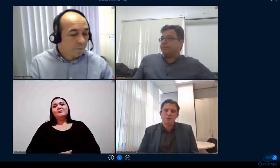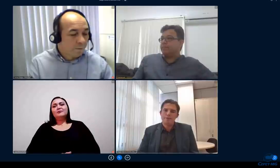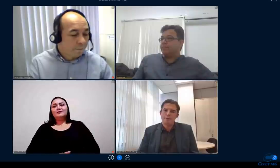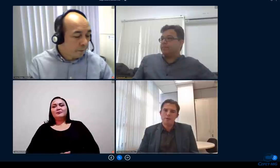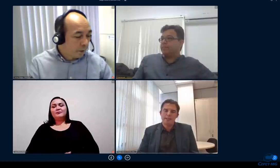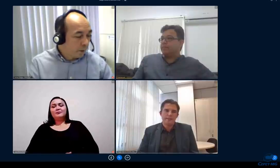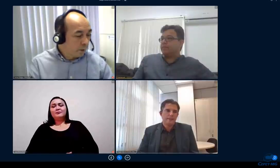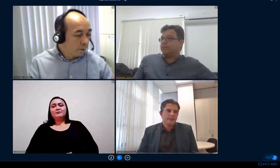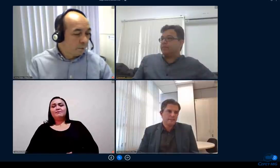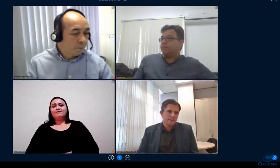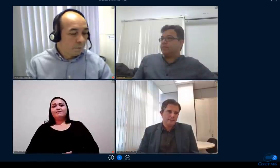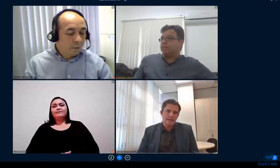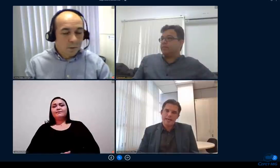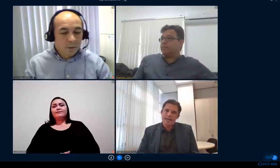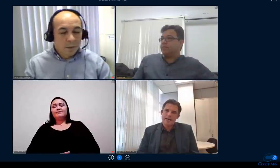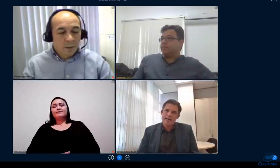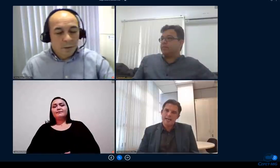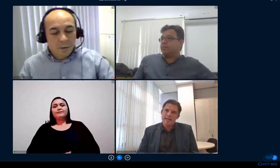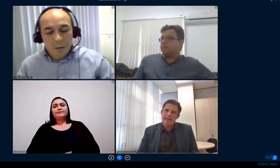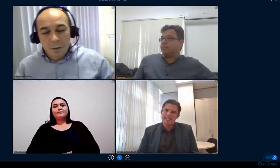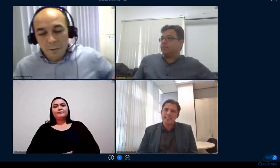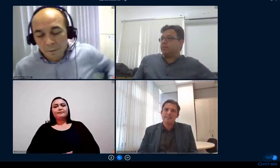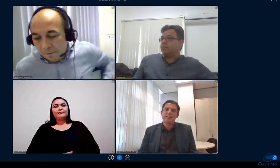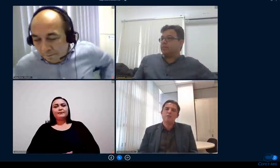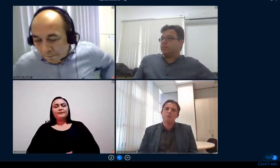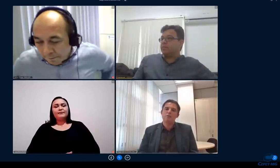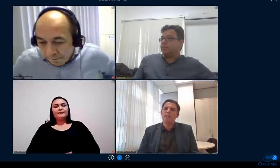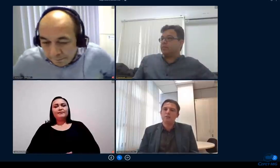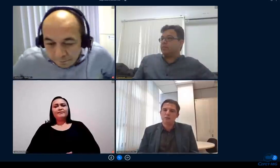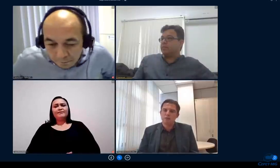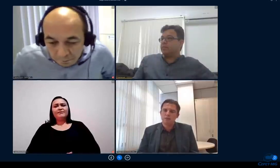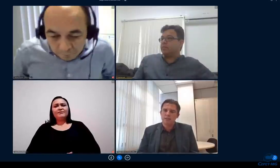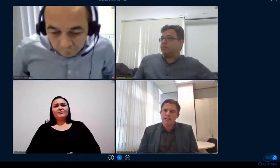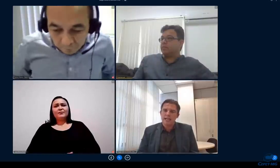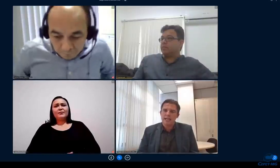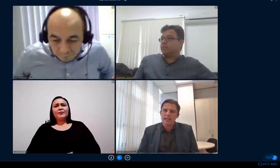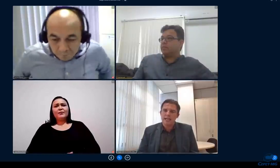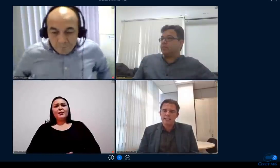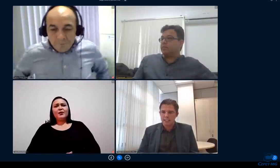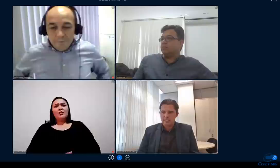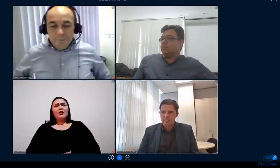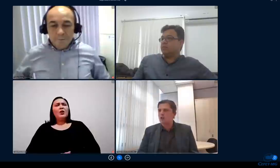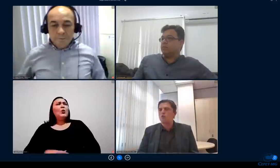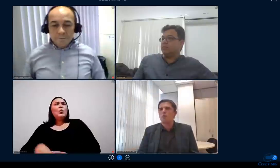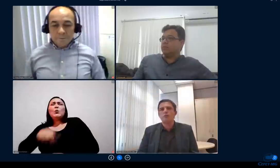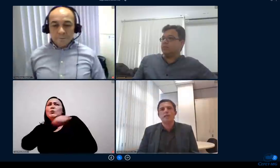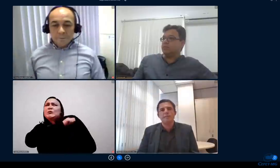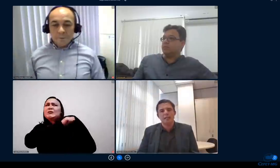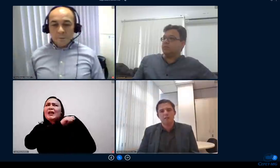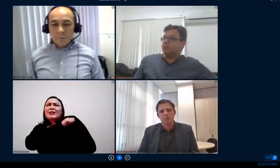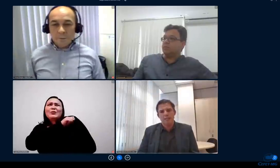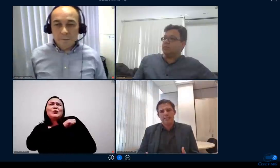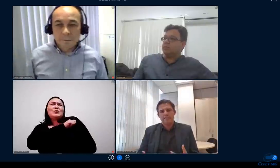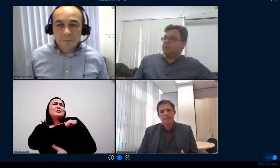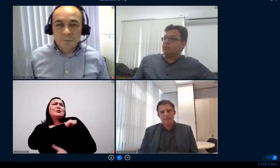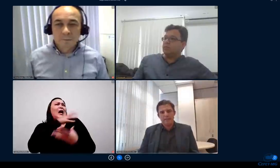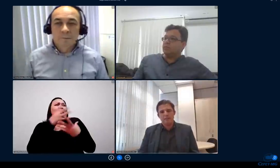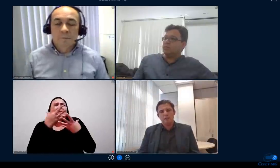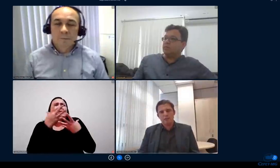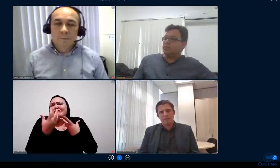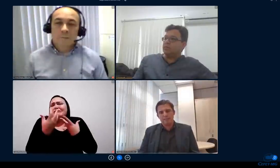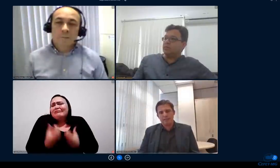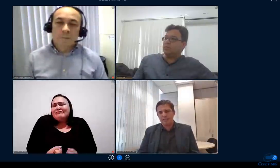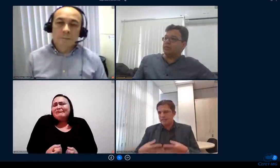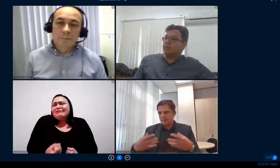como foi a adesão dos alunos desse programa se há algum monitoramento que